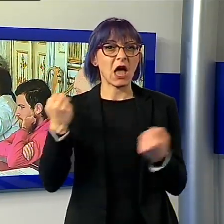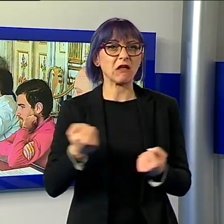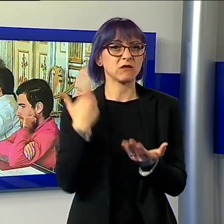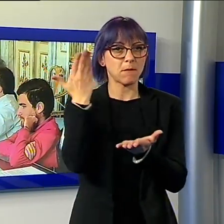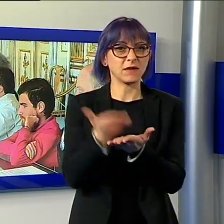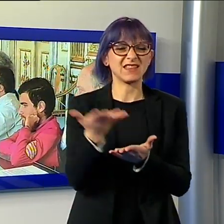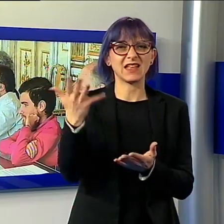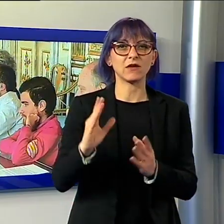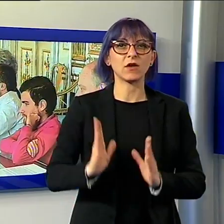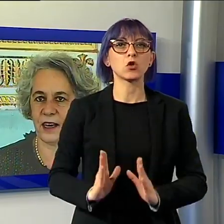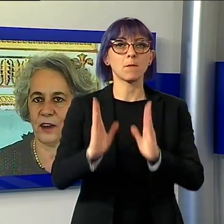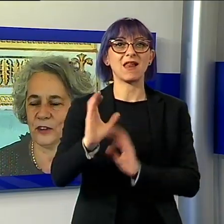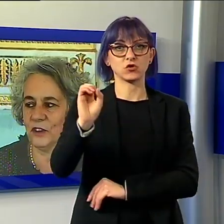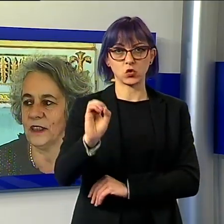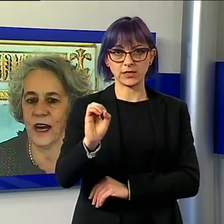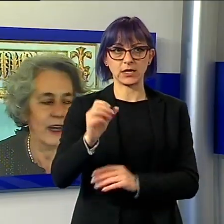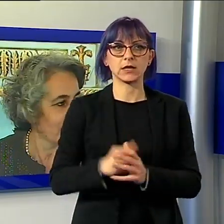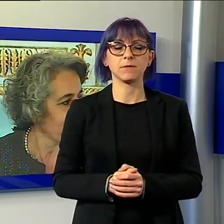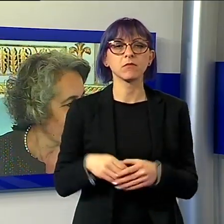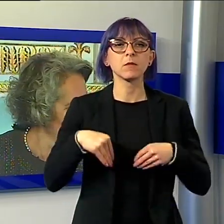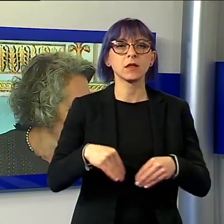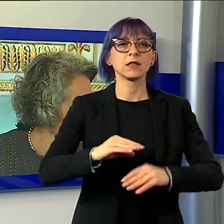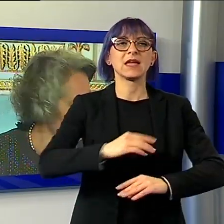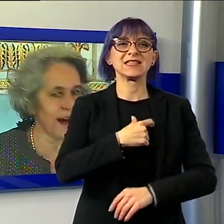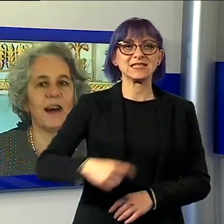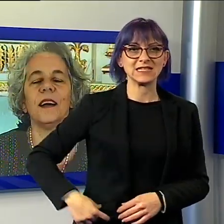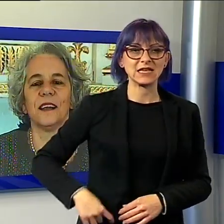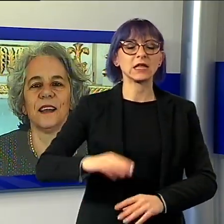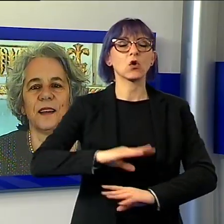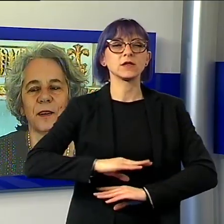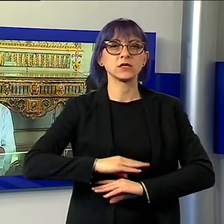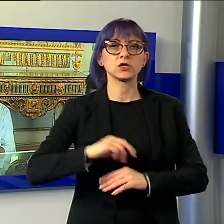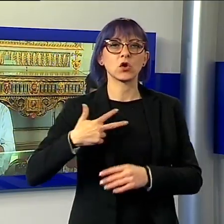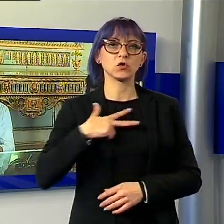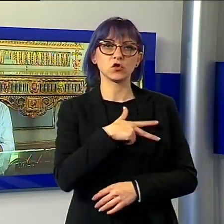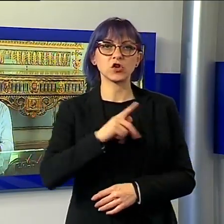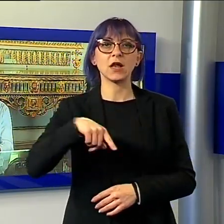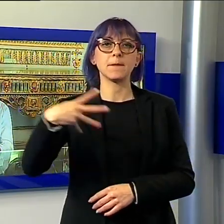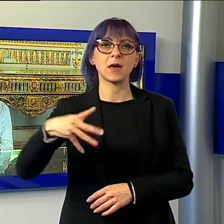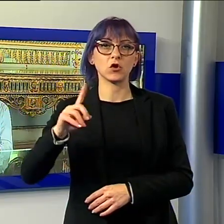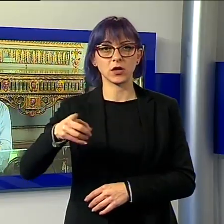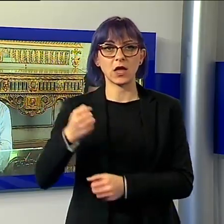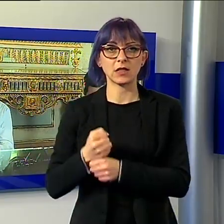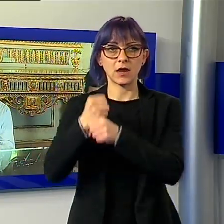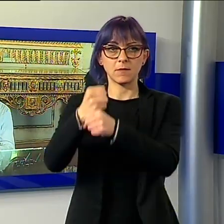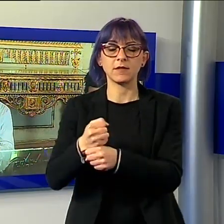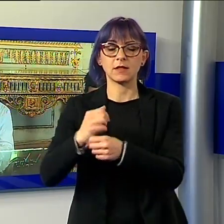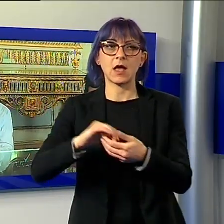Presenti il sindaco Alessandro Tambellini, l'assessore al sociale, l'area vietina e Mario Ghianda, rappresentante dell'Associazione di Testamia,